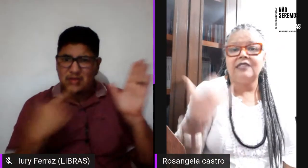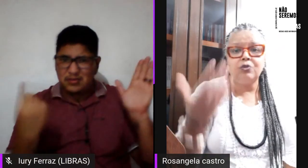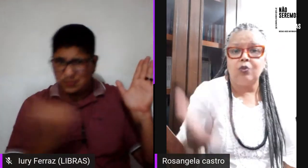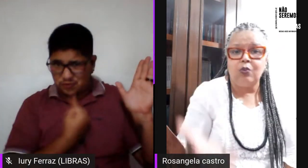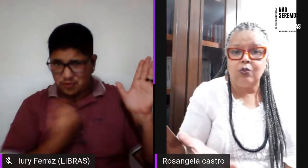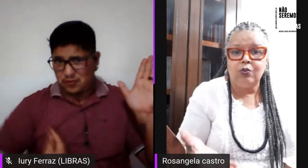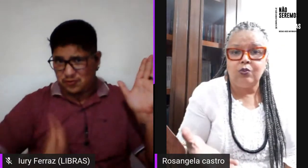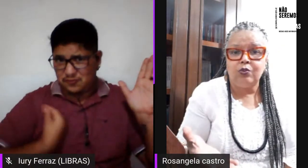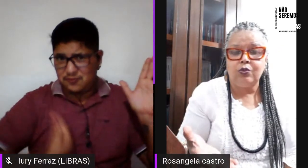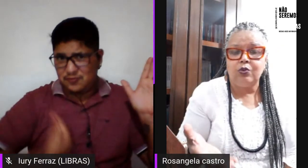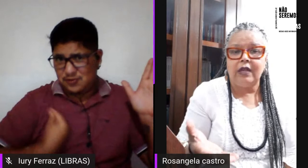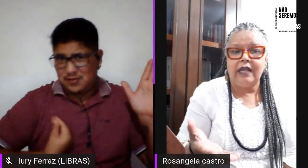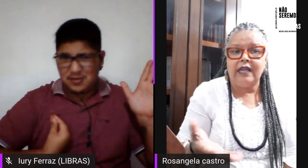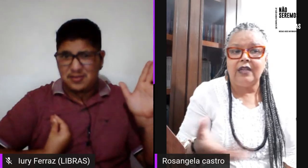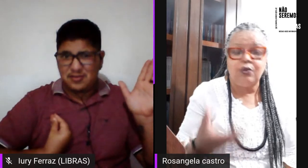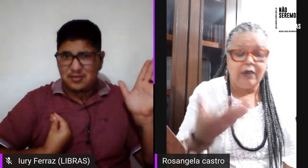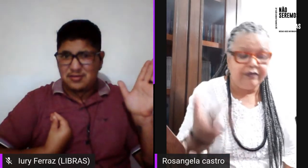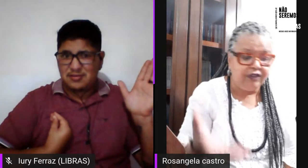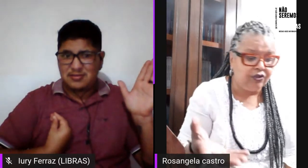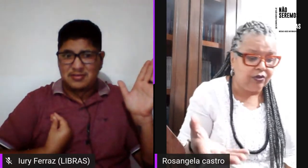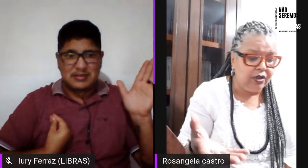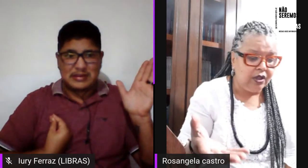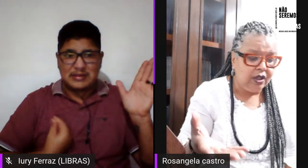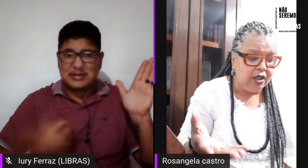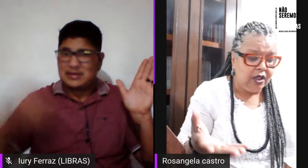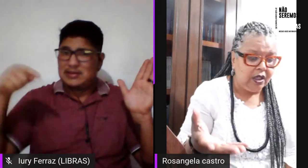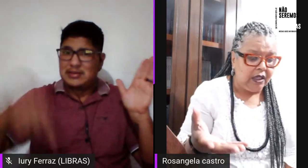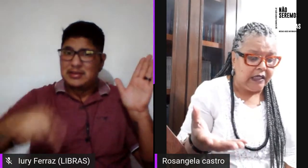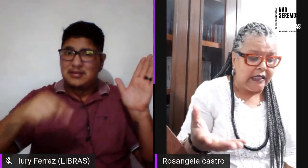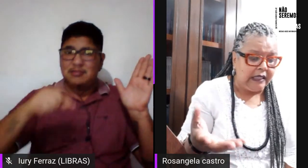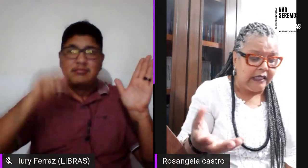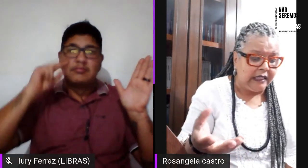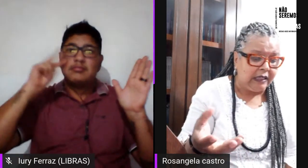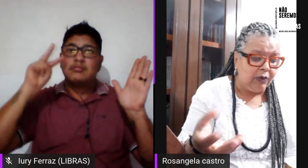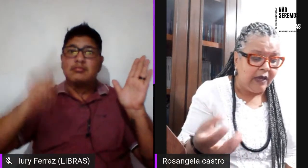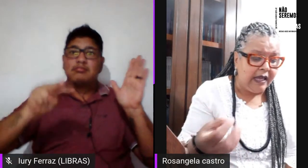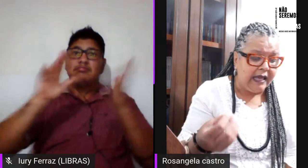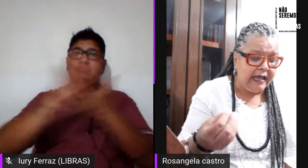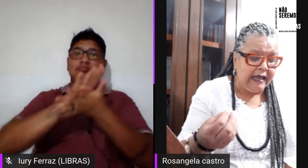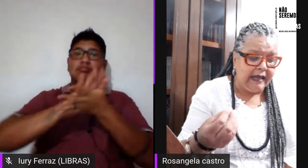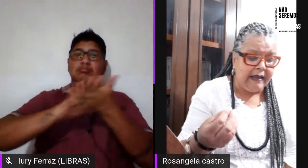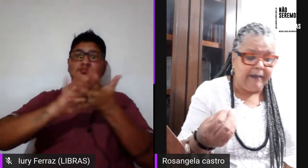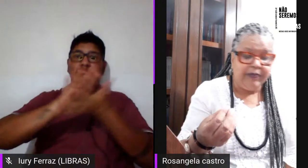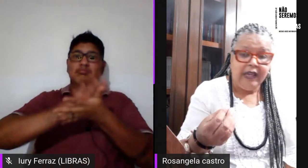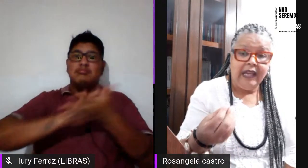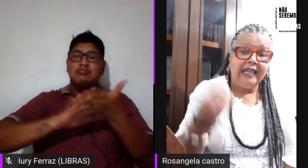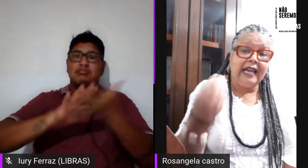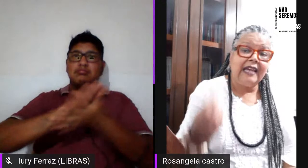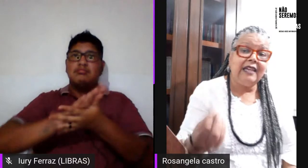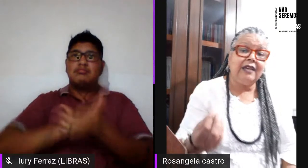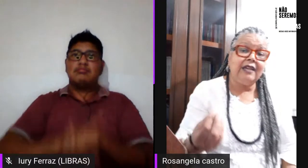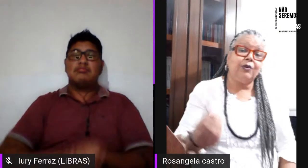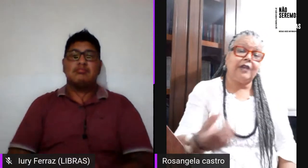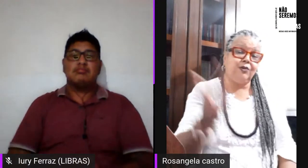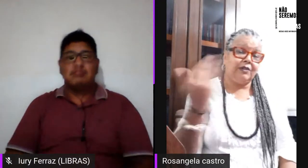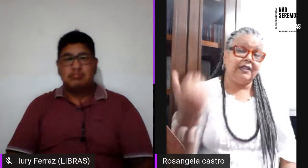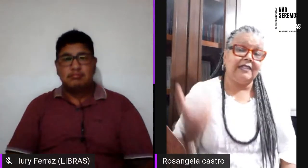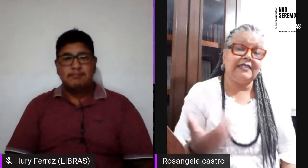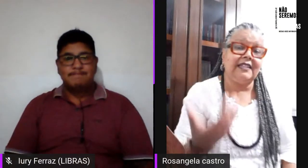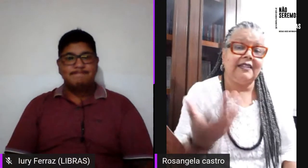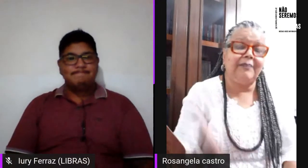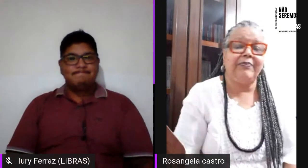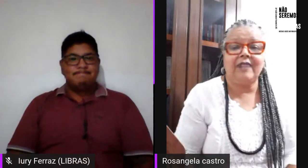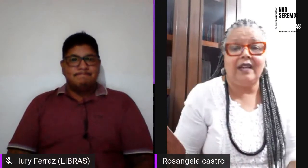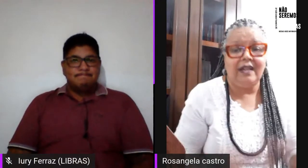mas isso não é visto. Então, e aí eu quero